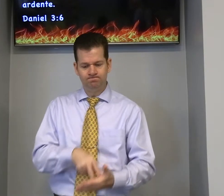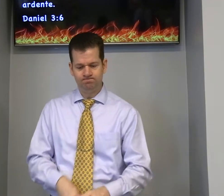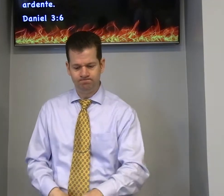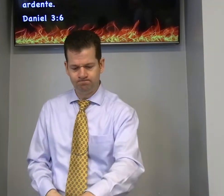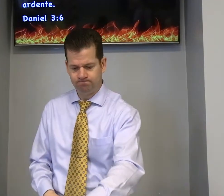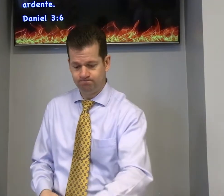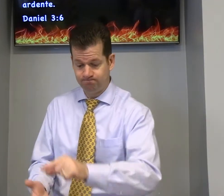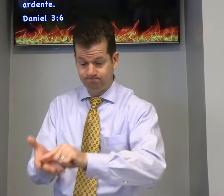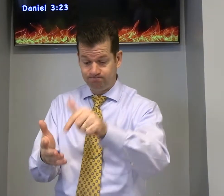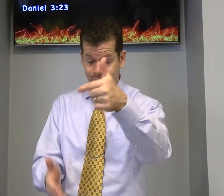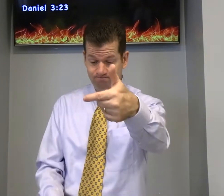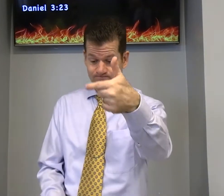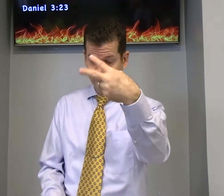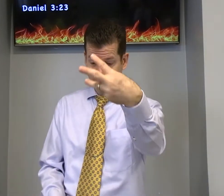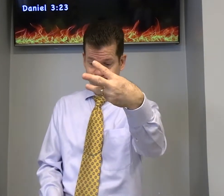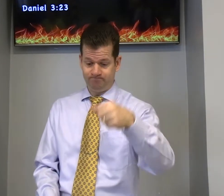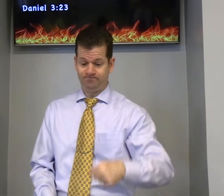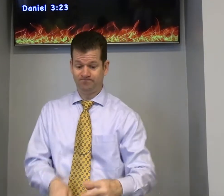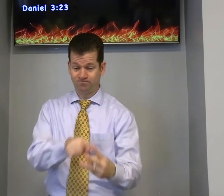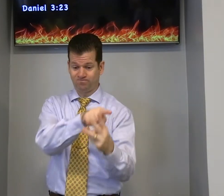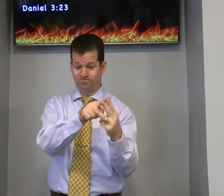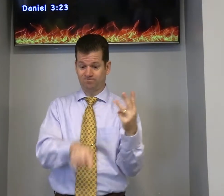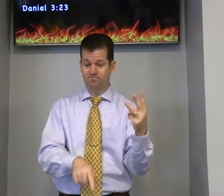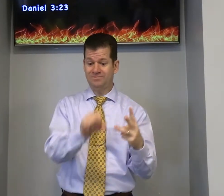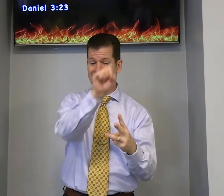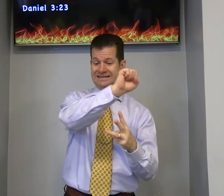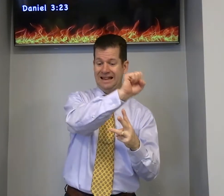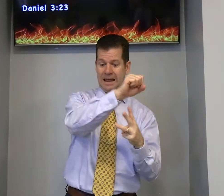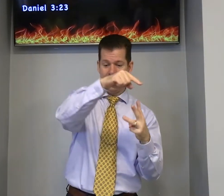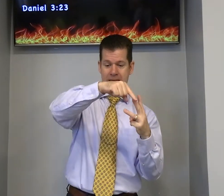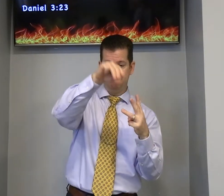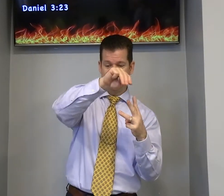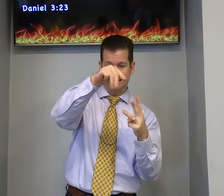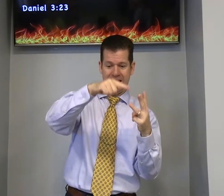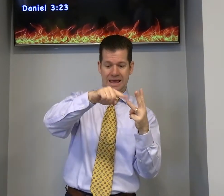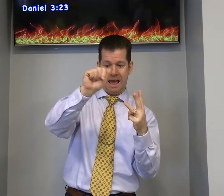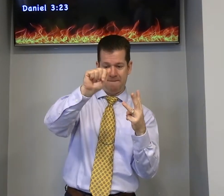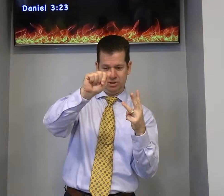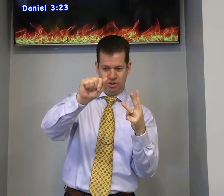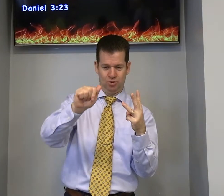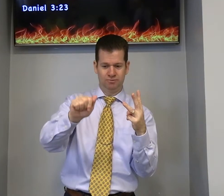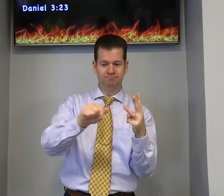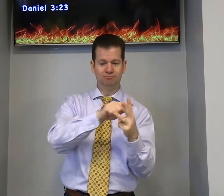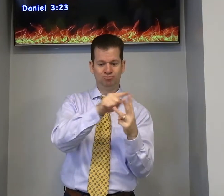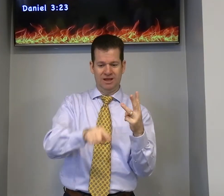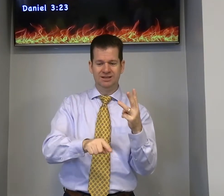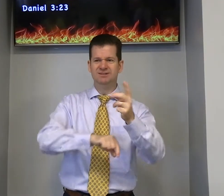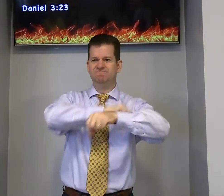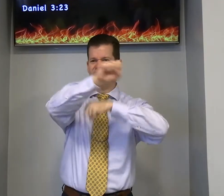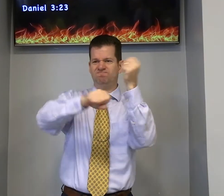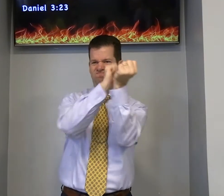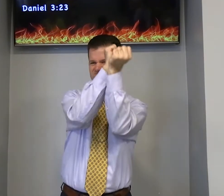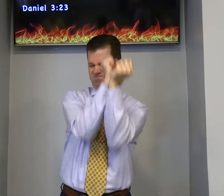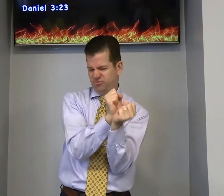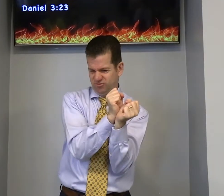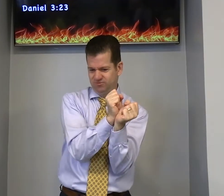você precisa ficar firme versículo 23 e esses três homens Sadrach e Mesaquia de pé de Nigo